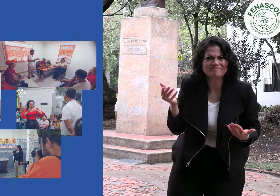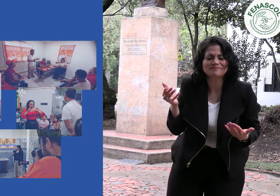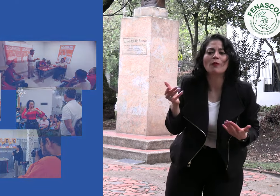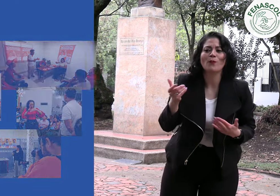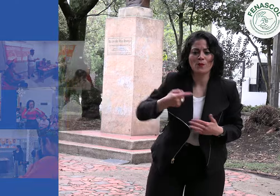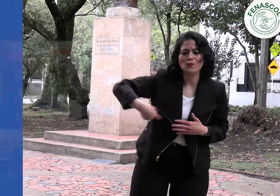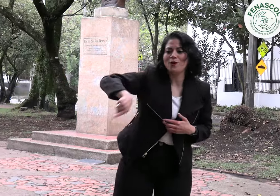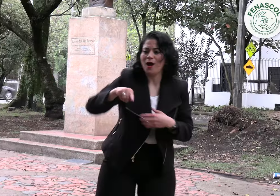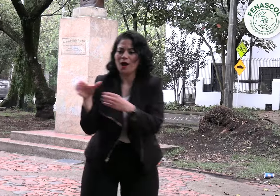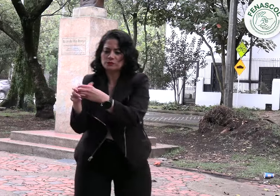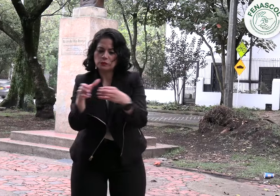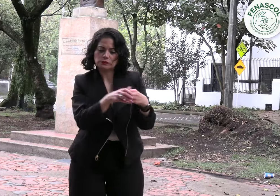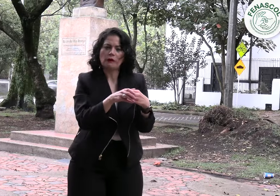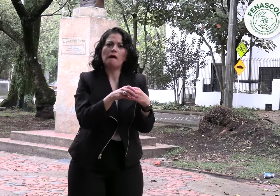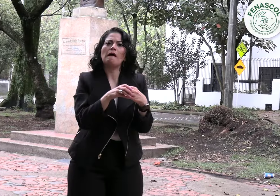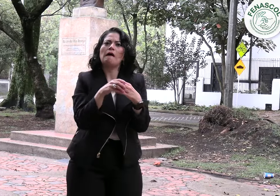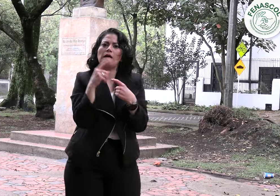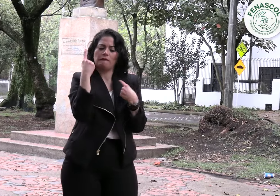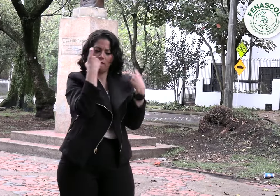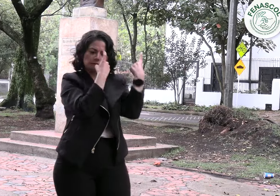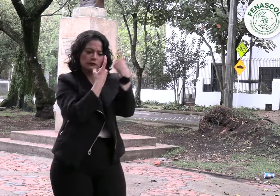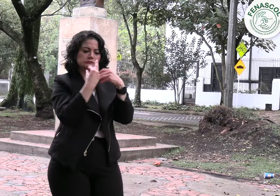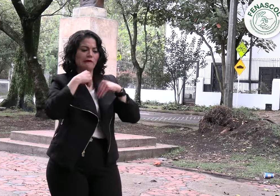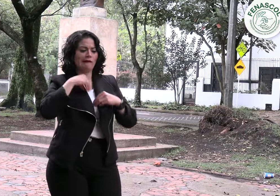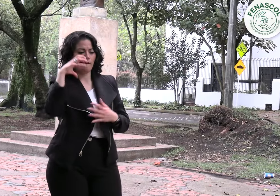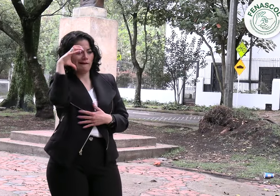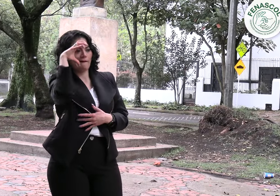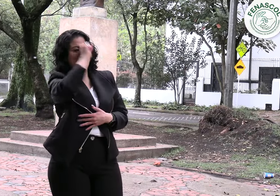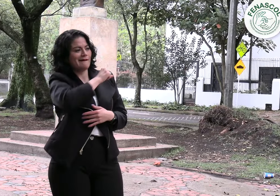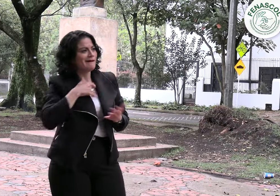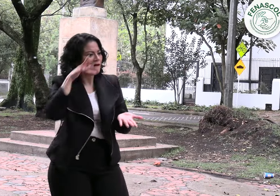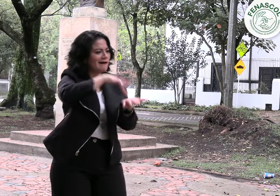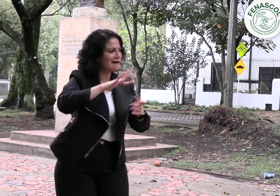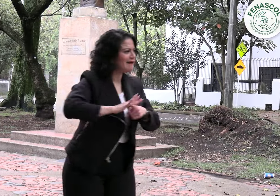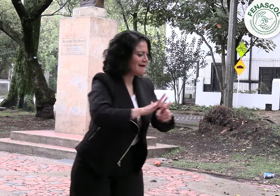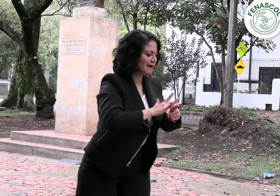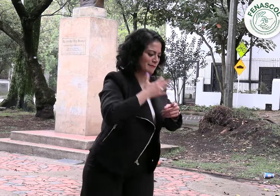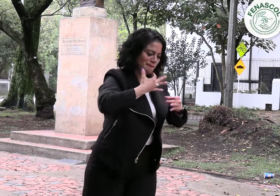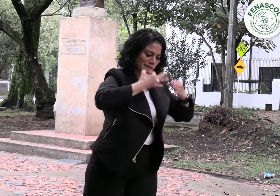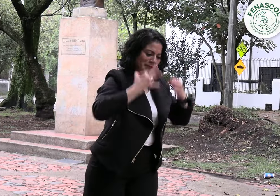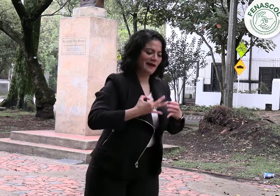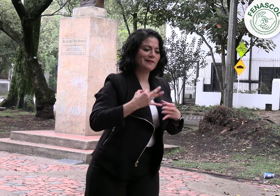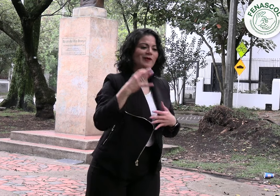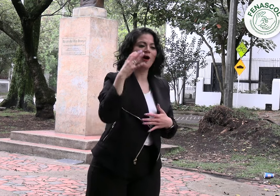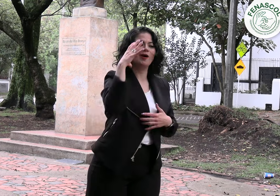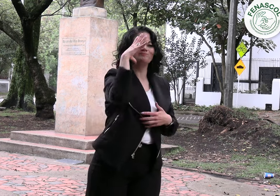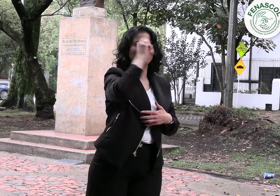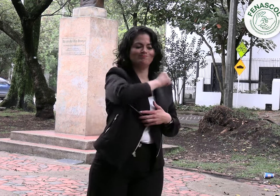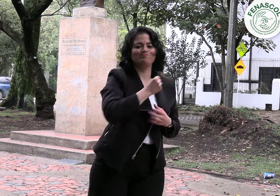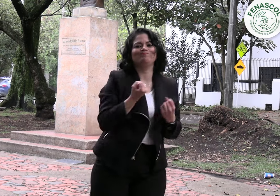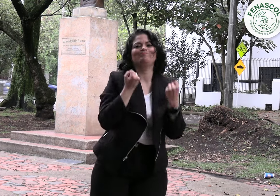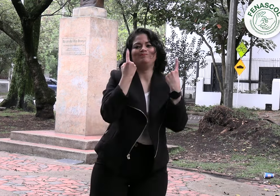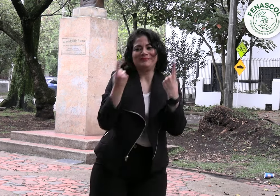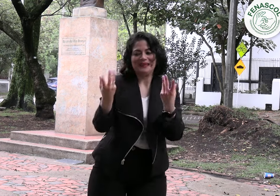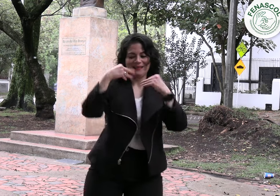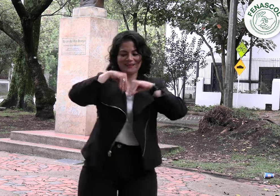Demostrando así la aplicación de los conocimientos adquiridos en el taller, lo cual indica una apropiación del